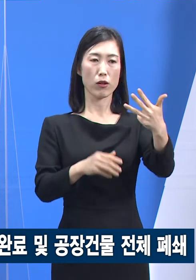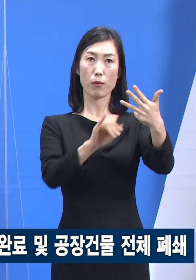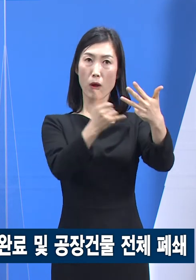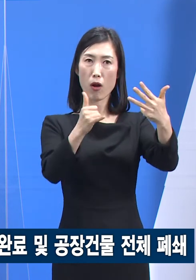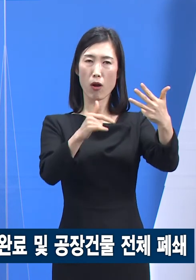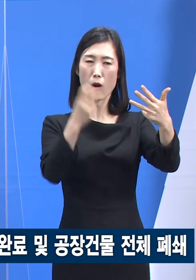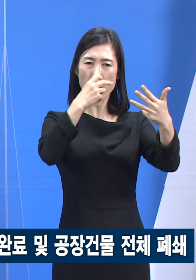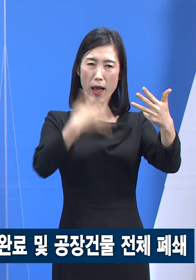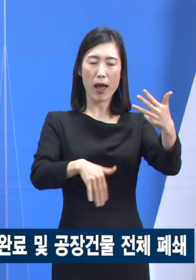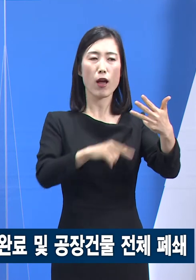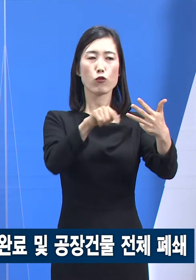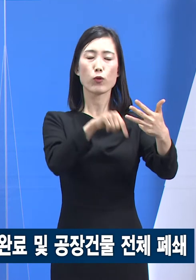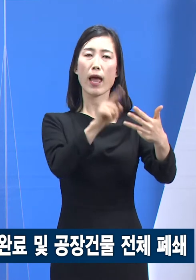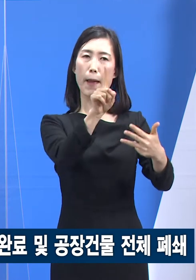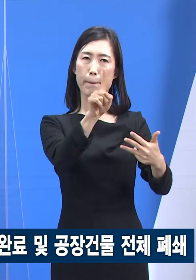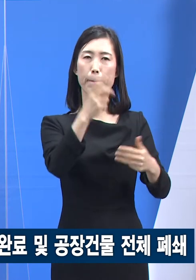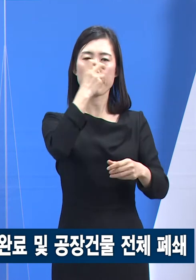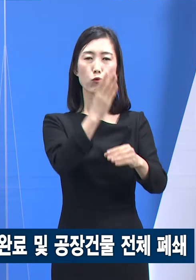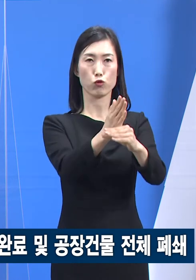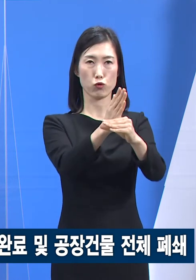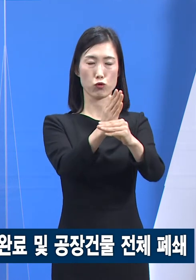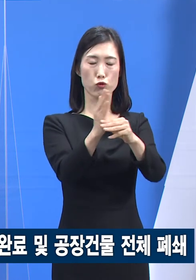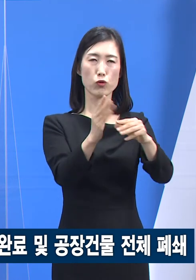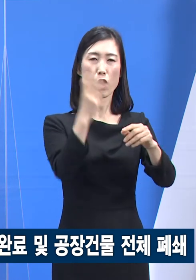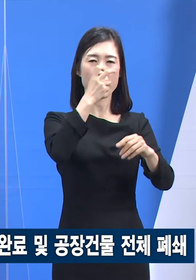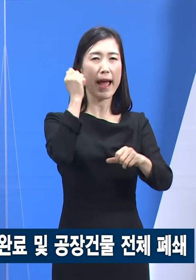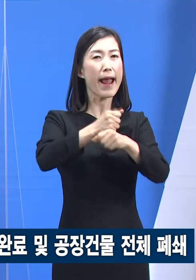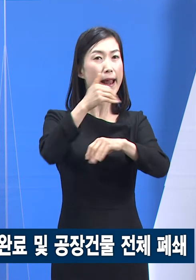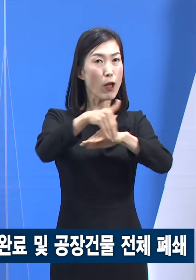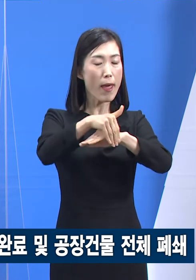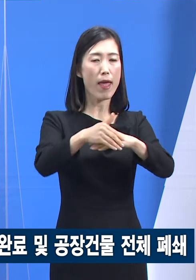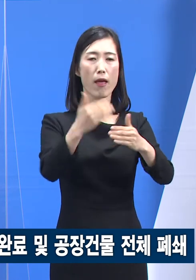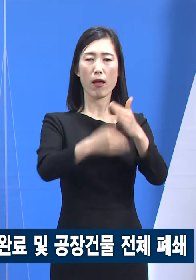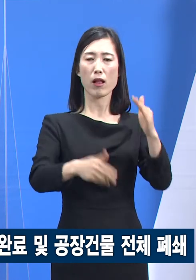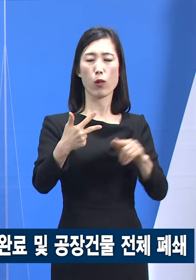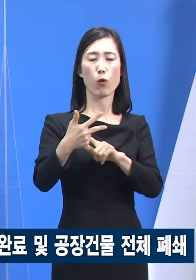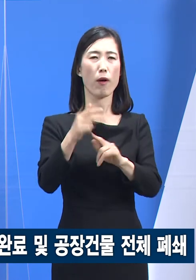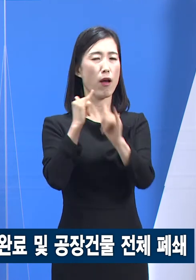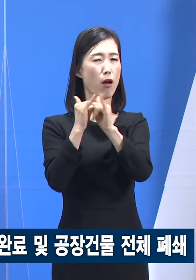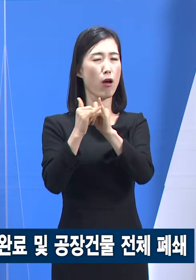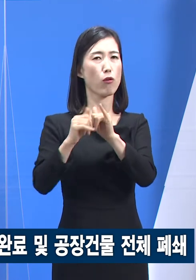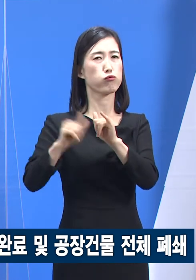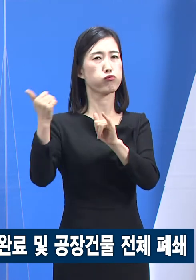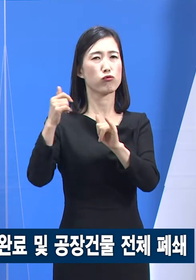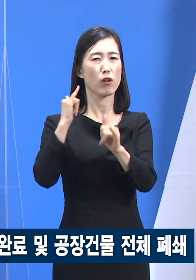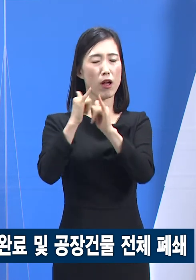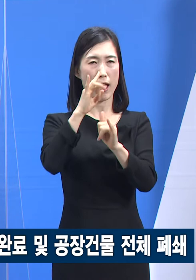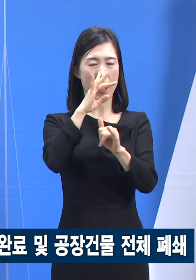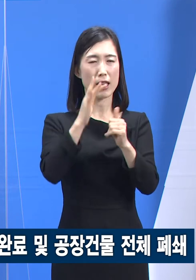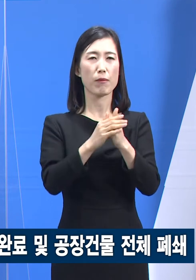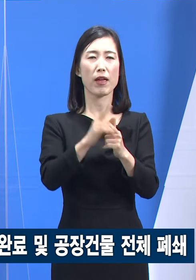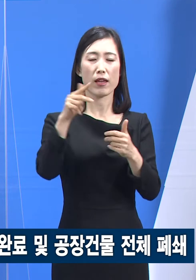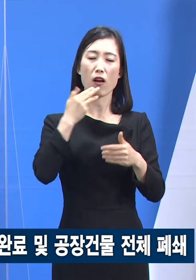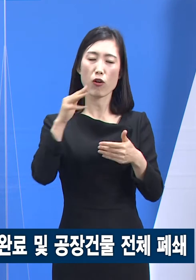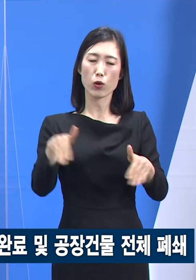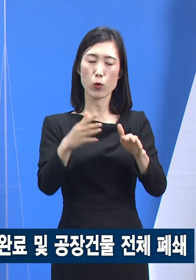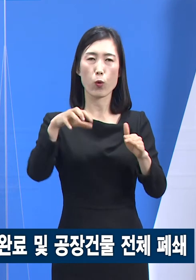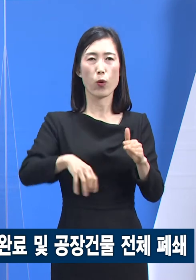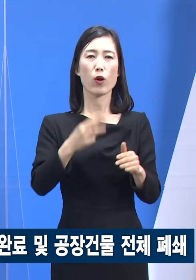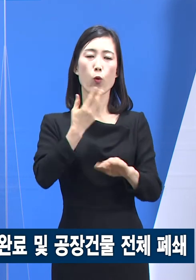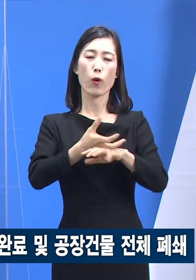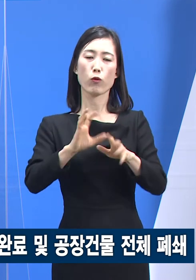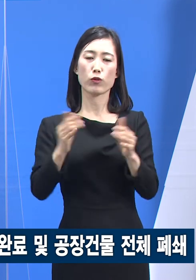8명 중 1명은 검사 예정 중이고 연락이 주절된 7명은 경기도 외국인 정책과의 협조를 통하여